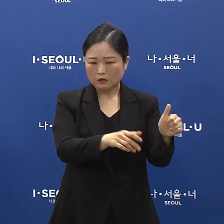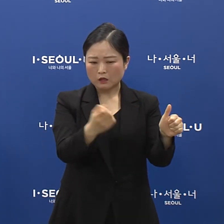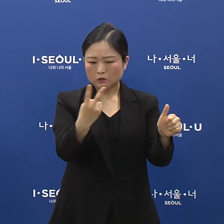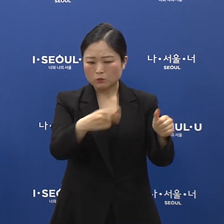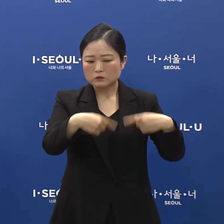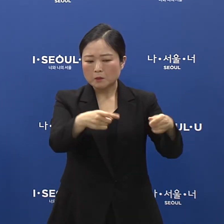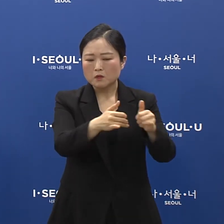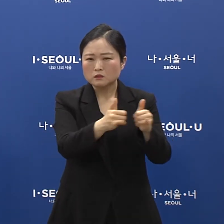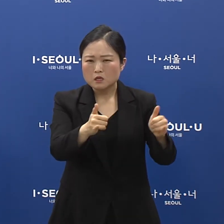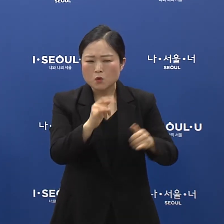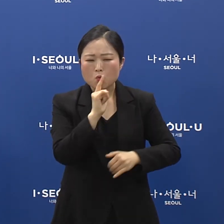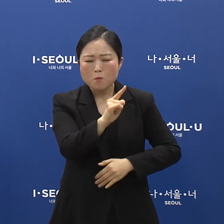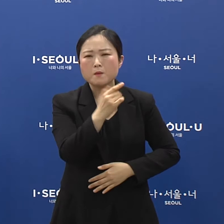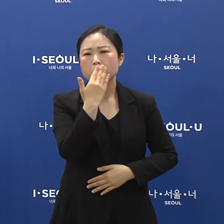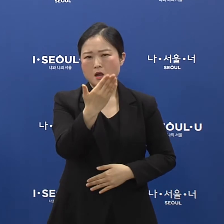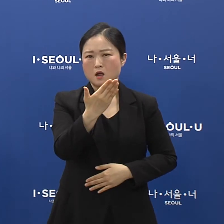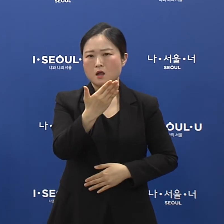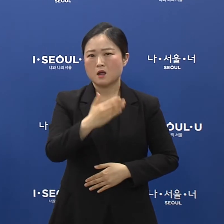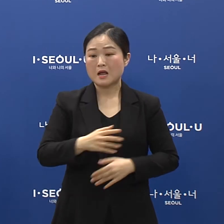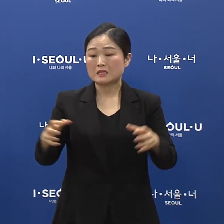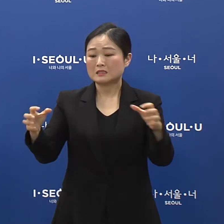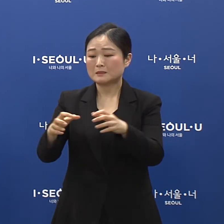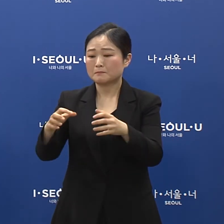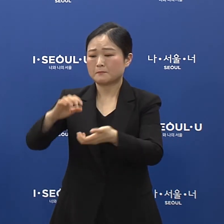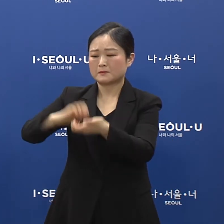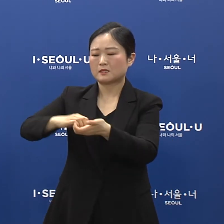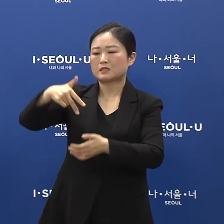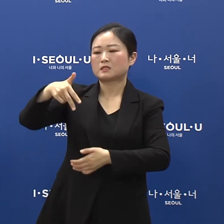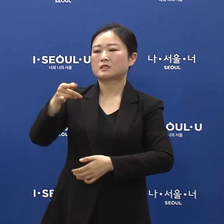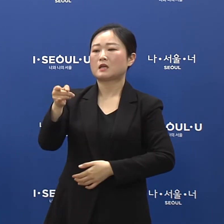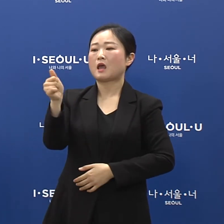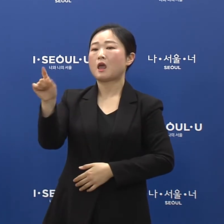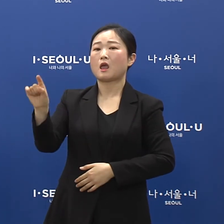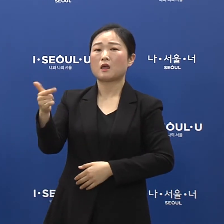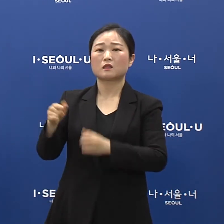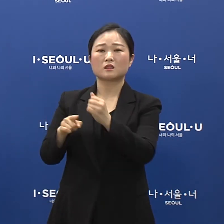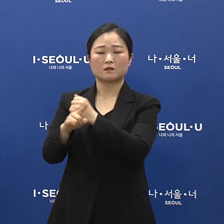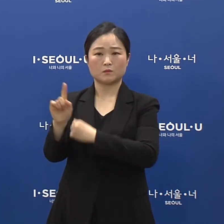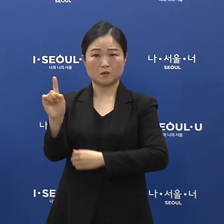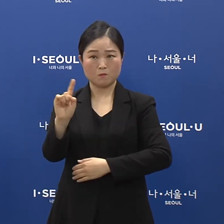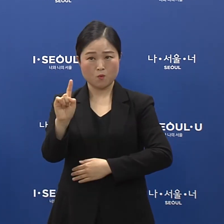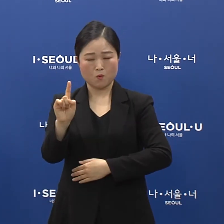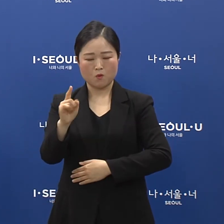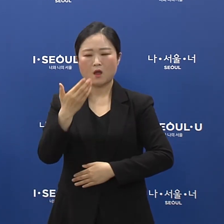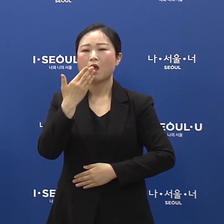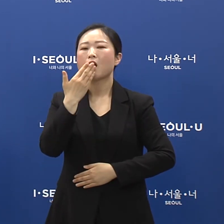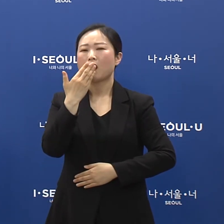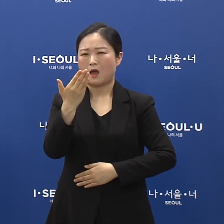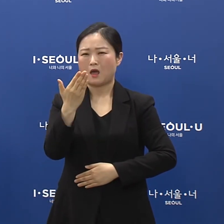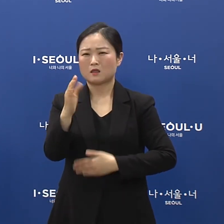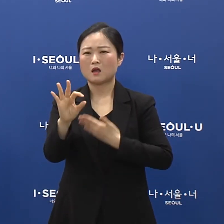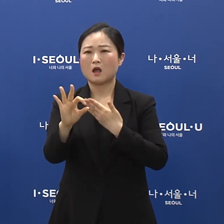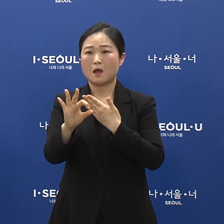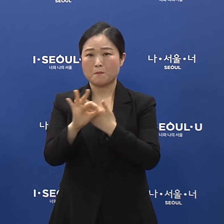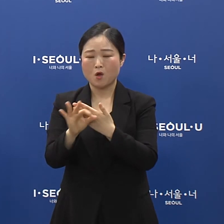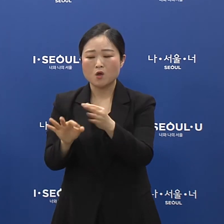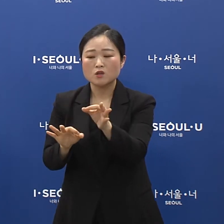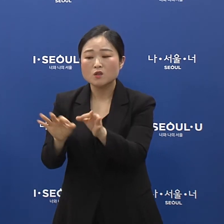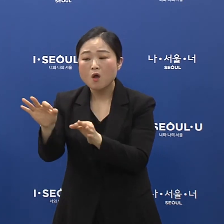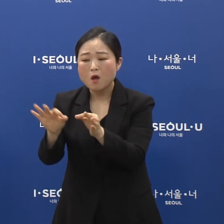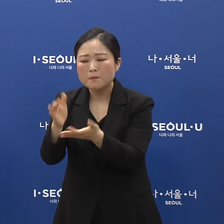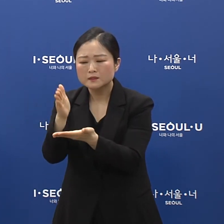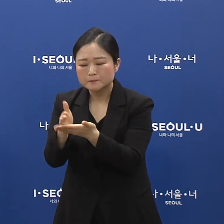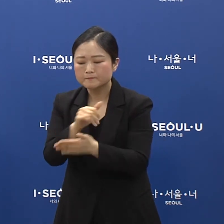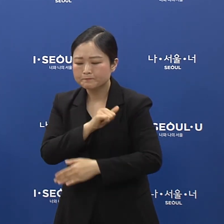저희들이 하겠다는 거고 집합제한명령이라고 하는 것은 가급적이면 영업을 좀 자제해달라.